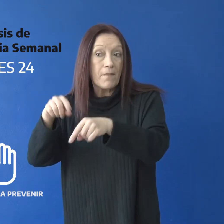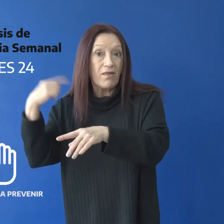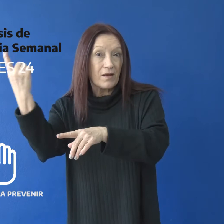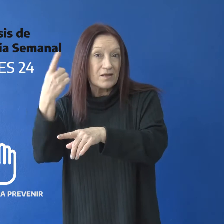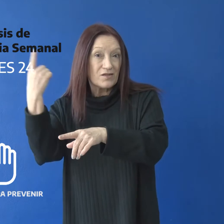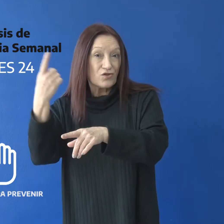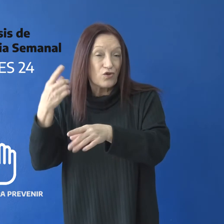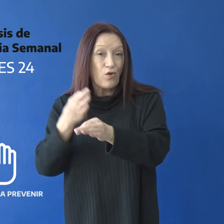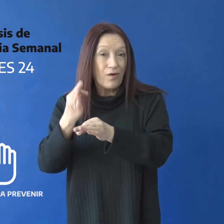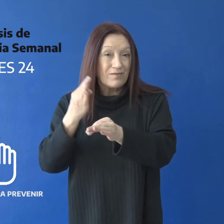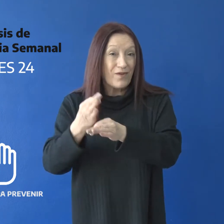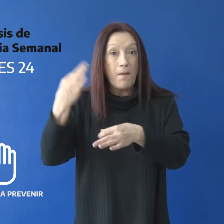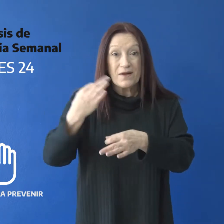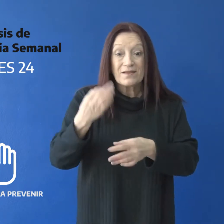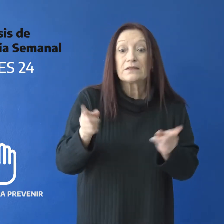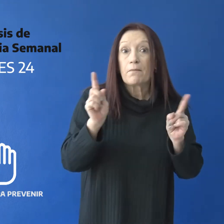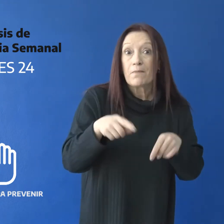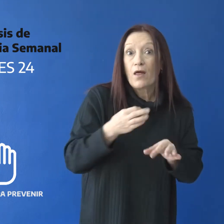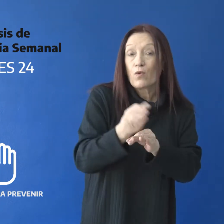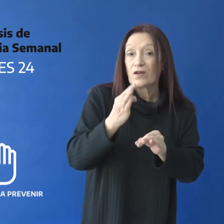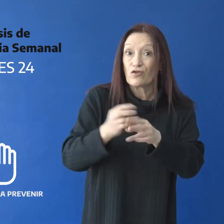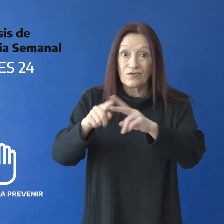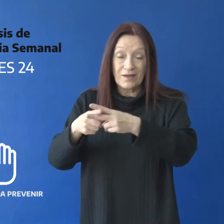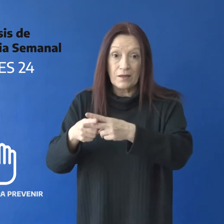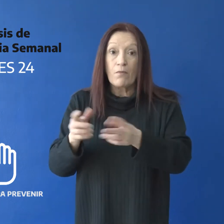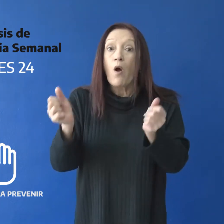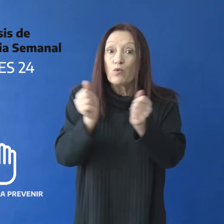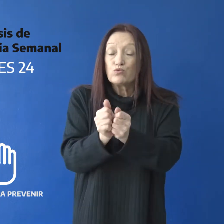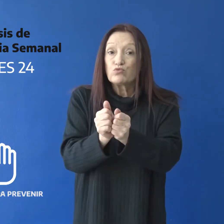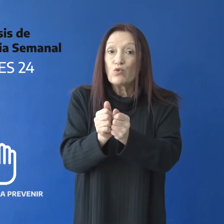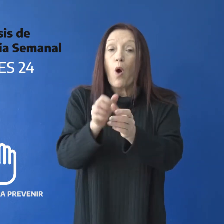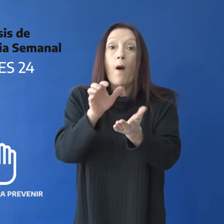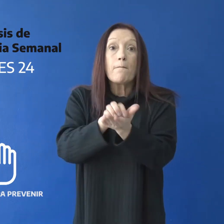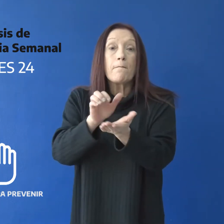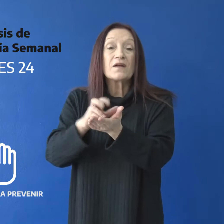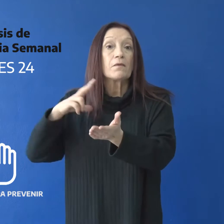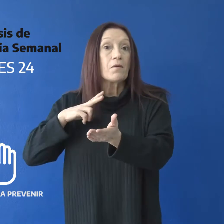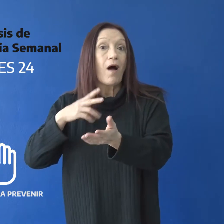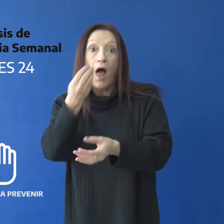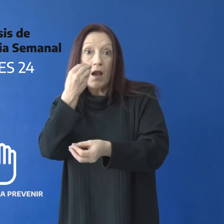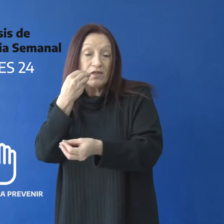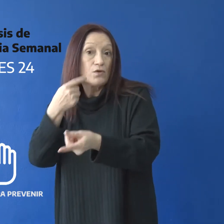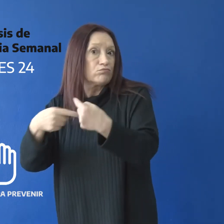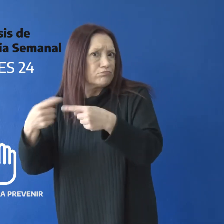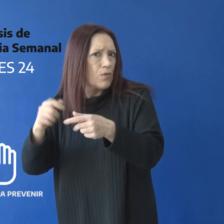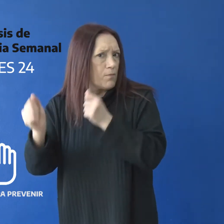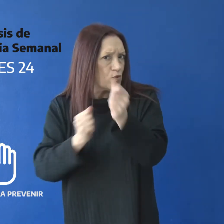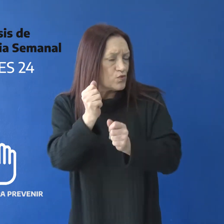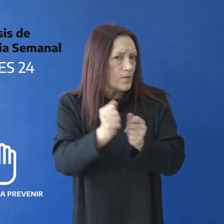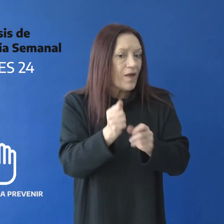de Educación Especial de la cartera educativa con la empresa Cookings Alimentación Institucional, se trabaja para